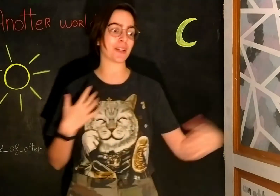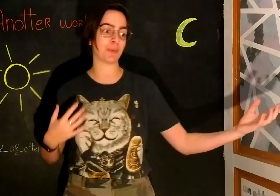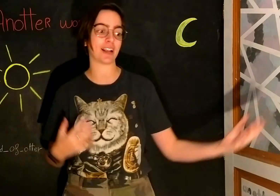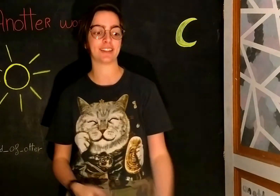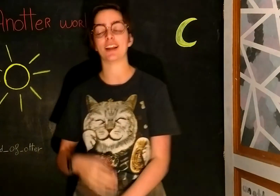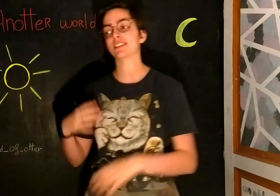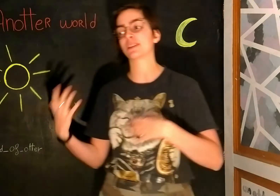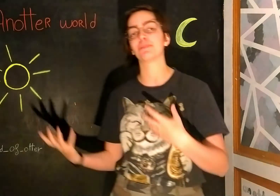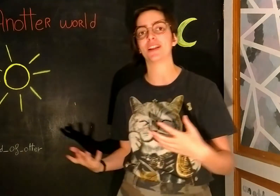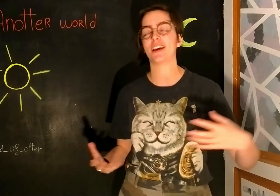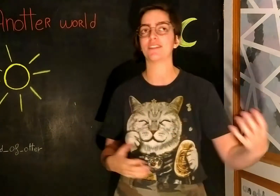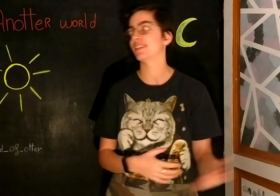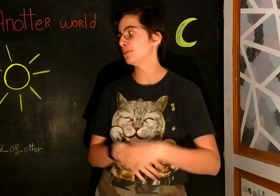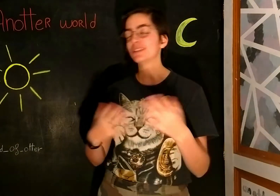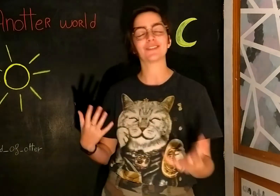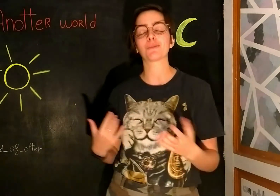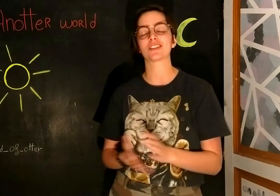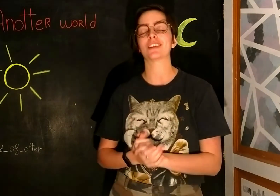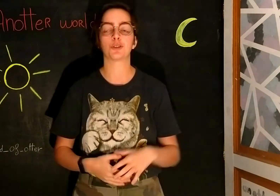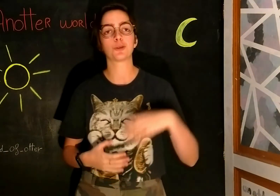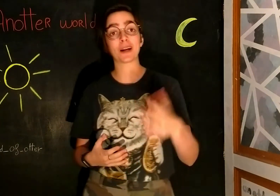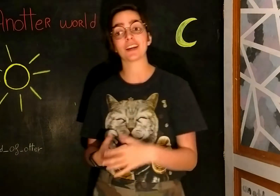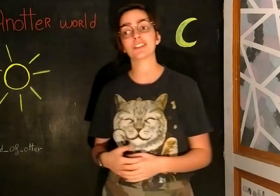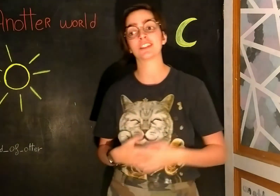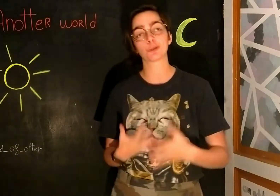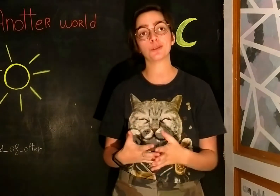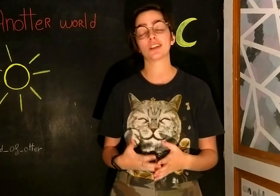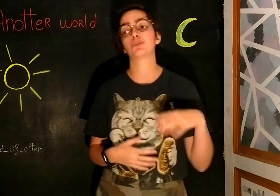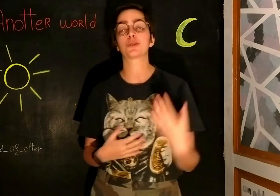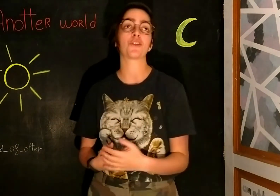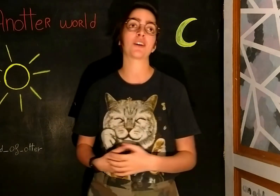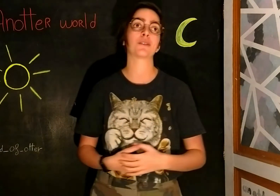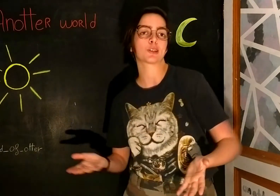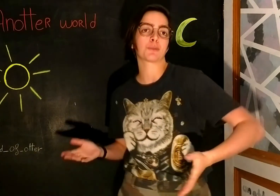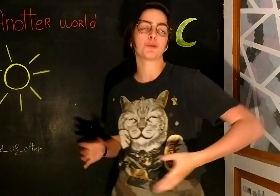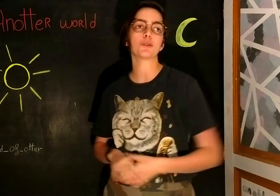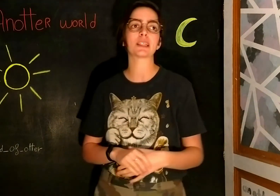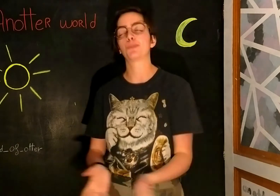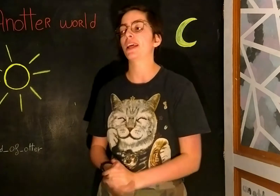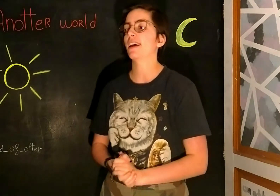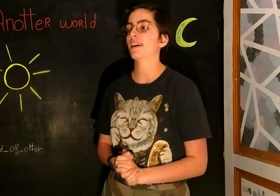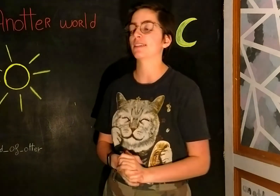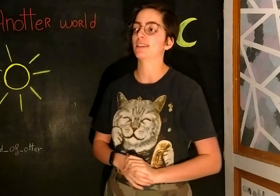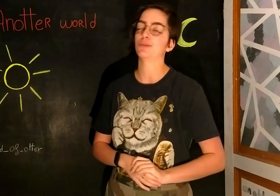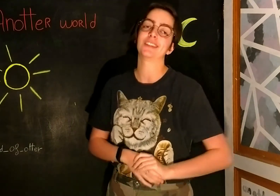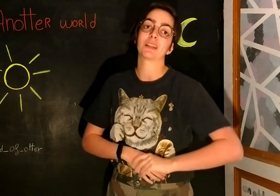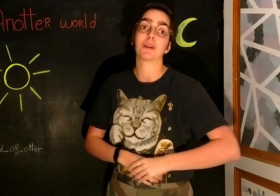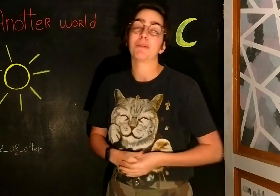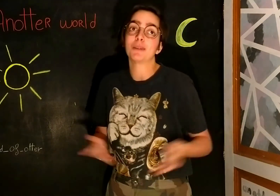me passe par la thèse, ce qui me plaît. Le but, c'est vraiment ça. Je te partage des choses qui puissent te faire te sentir mieux et qui te plaire. Et puis, si ça te plaît pas,